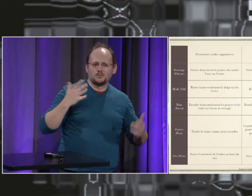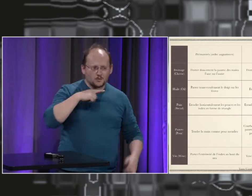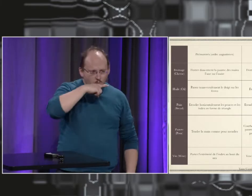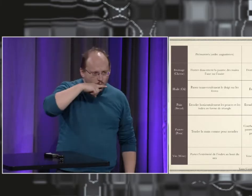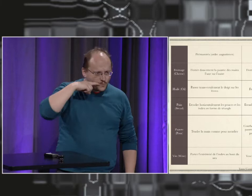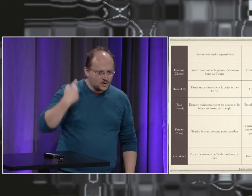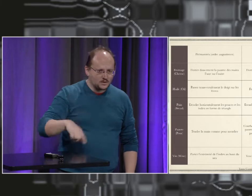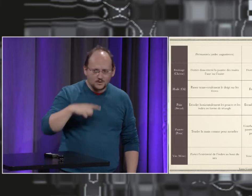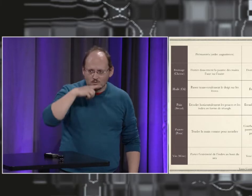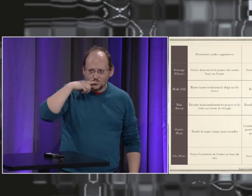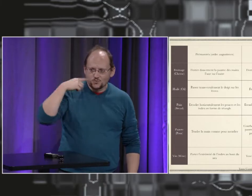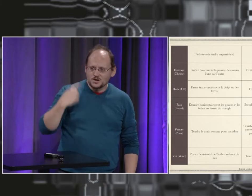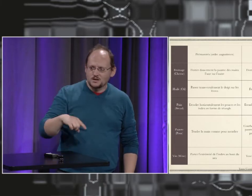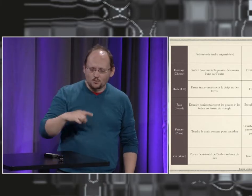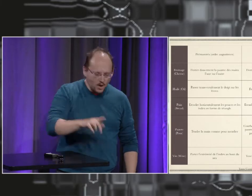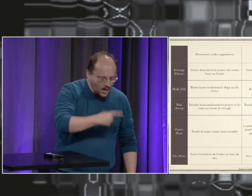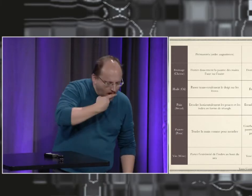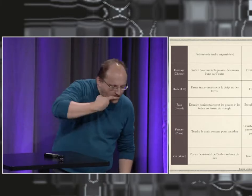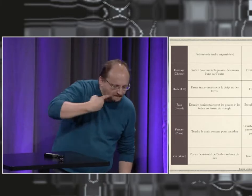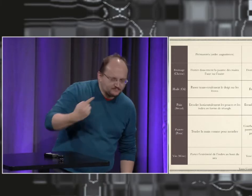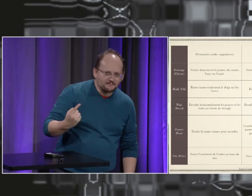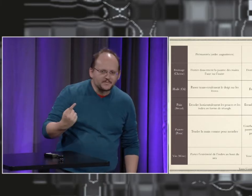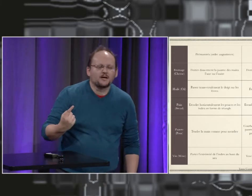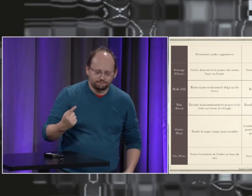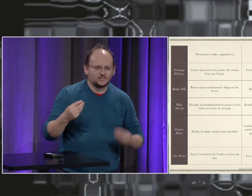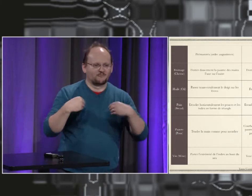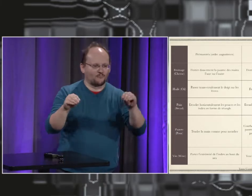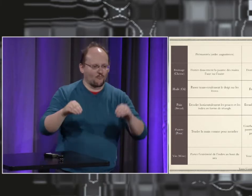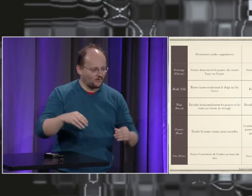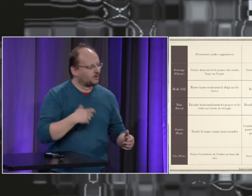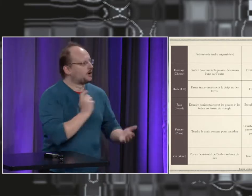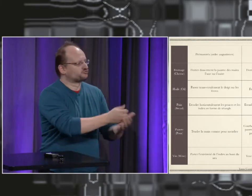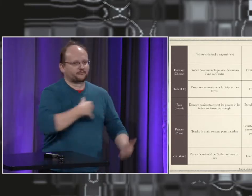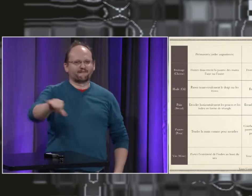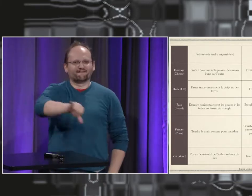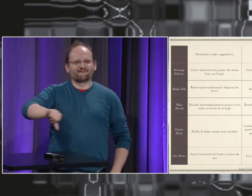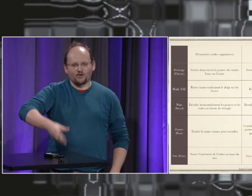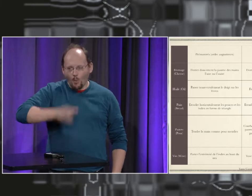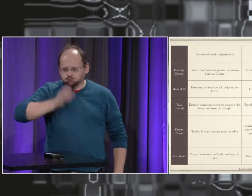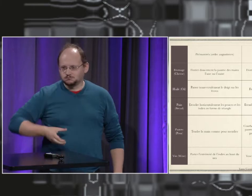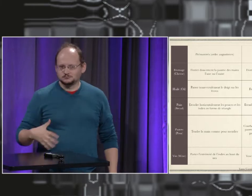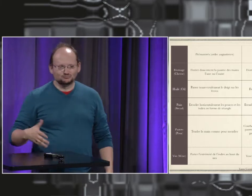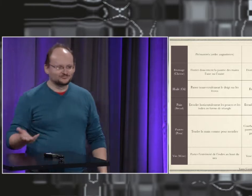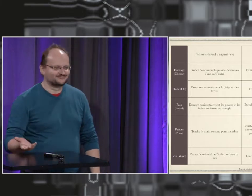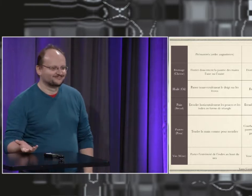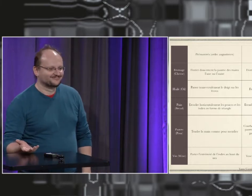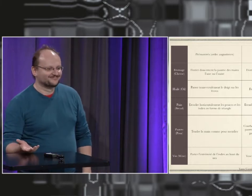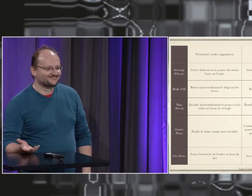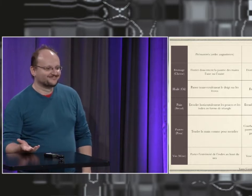c'est le signe utilisé par les sourds. Les moines utilisaient le signe qui frottait sur la lèvre parce qu